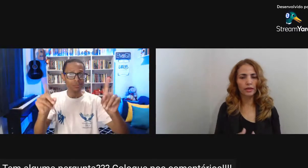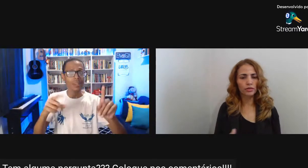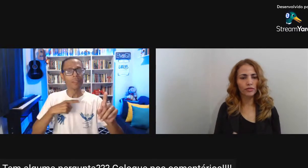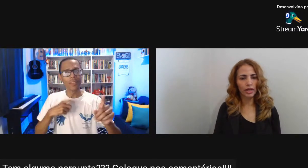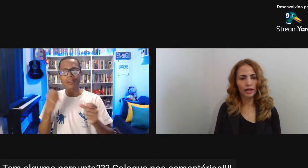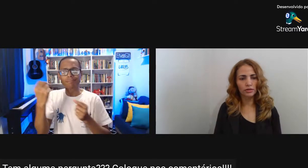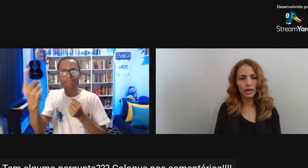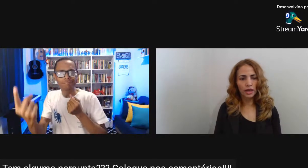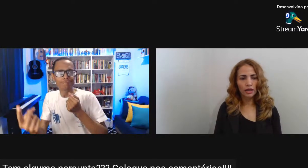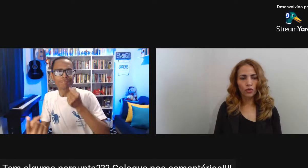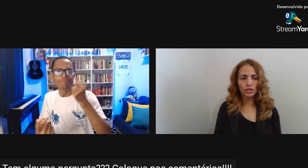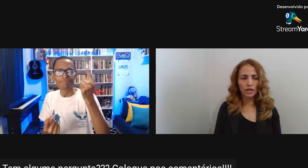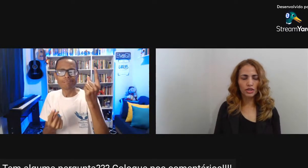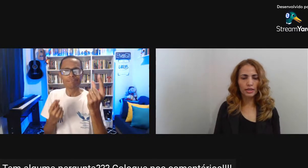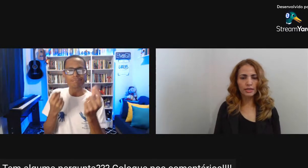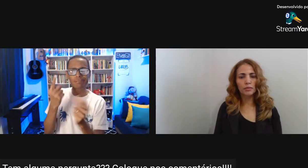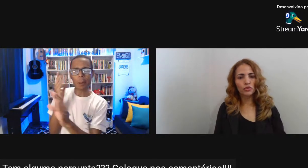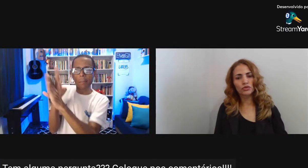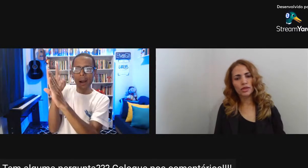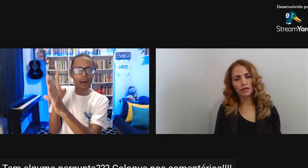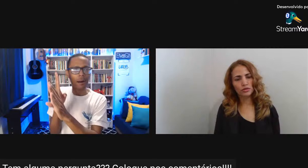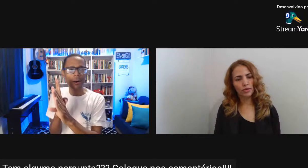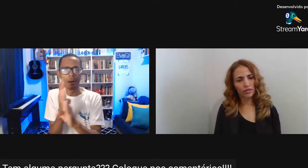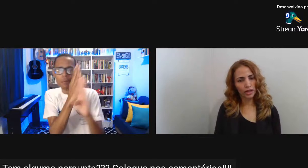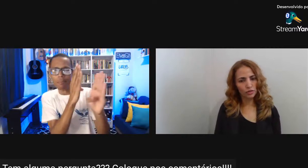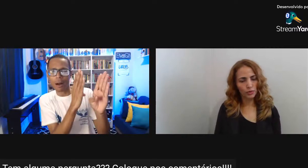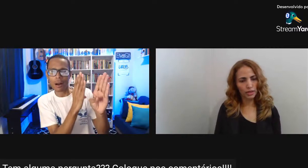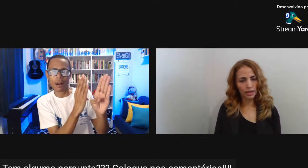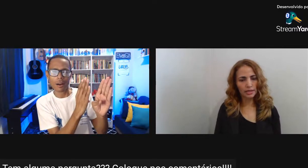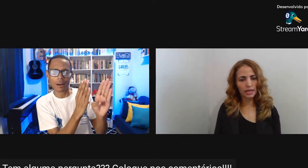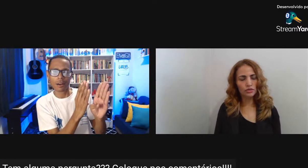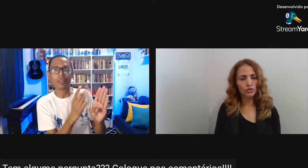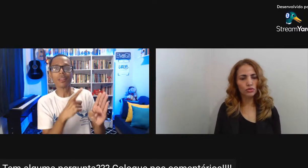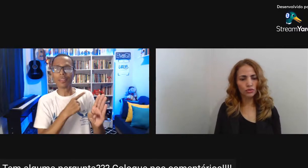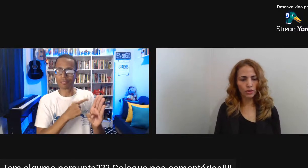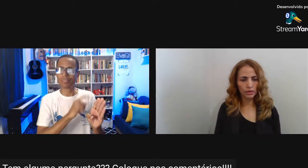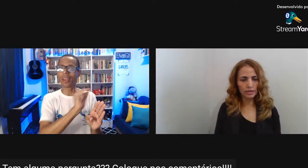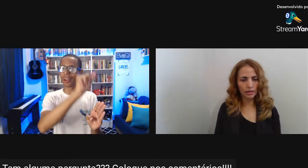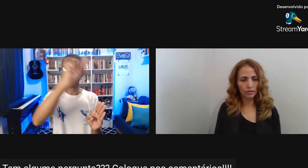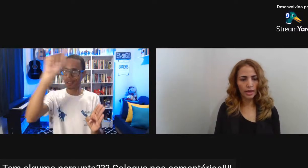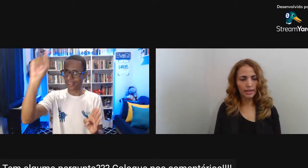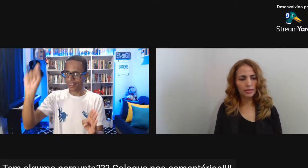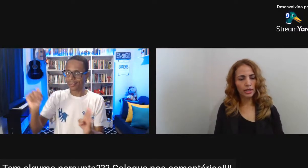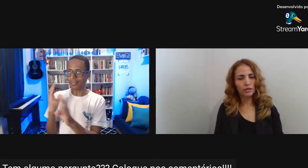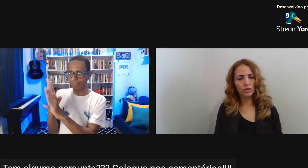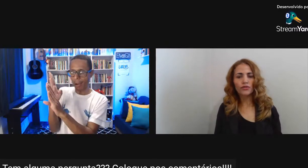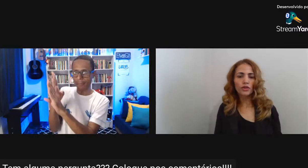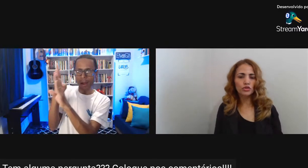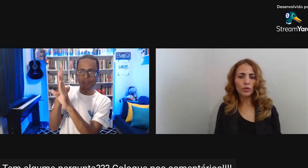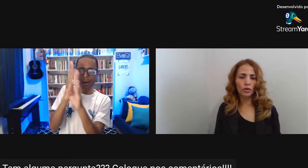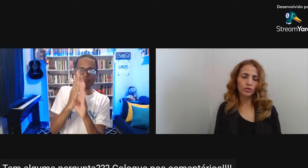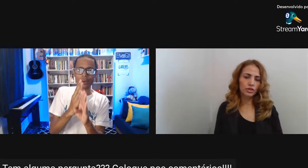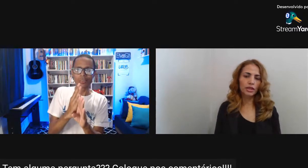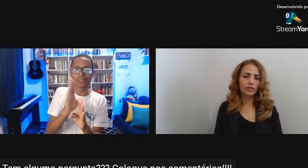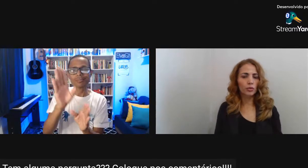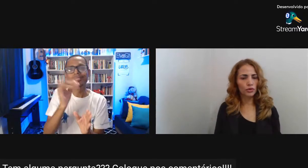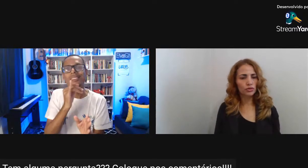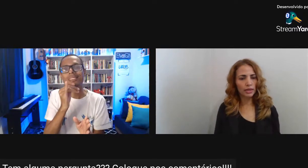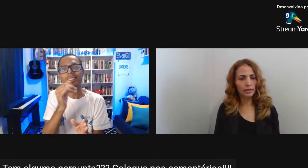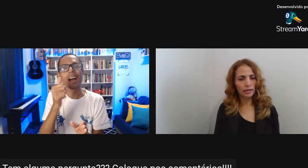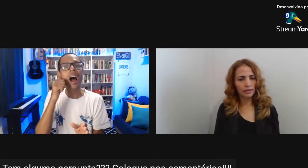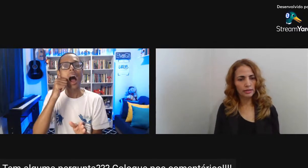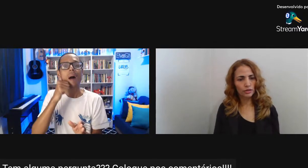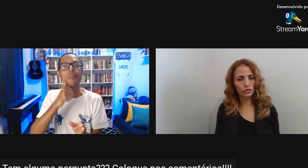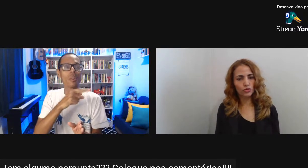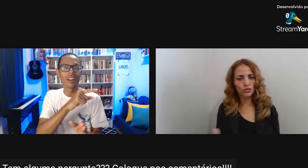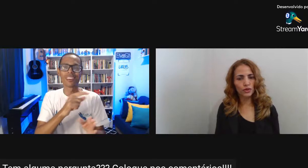descoberto Revelado Ou seja Existem muitos casos Não revelados por aí Essas relações Continuam acontecendo Essa mulher não teve Filhos próprios Se teve Não pôde